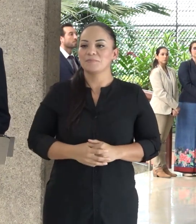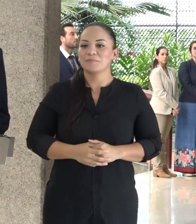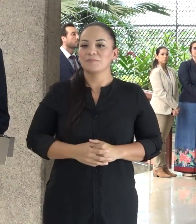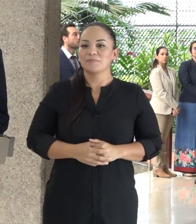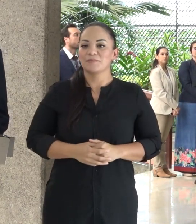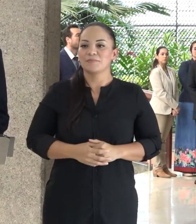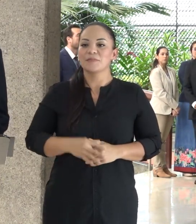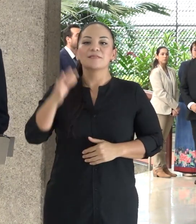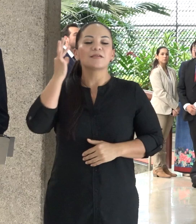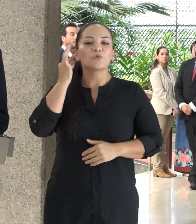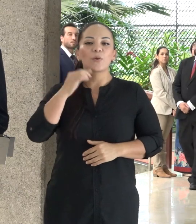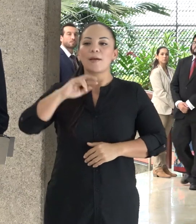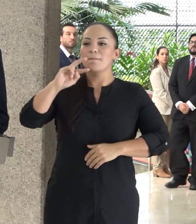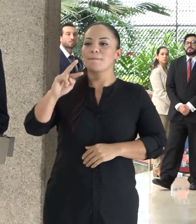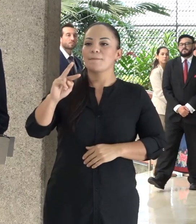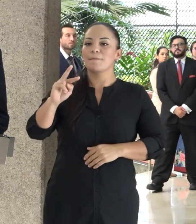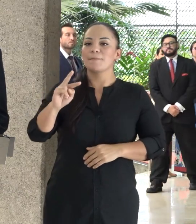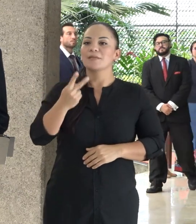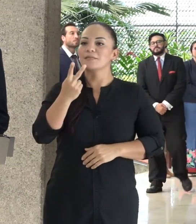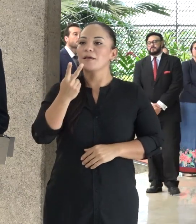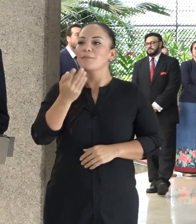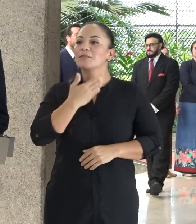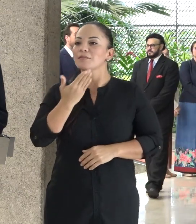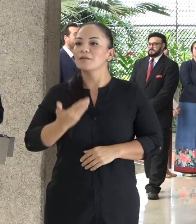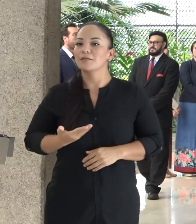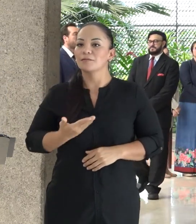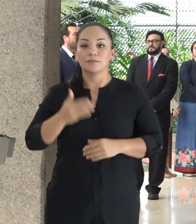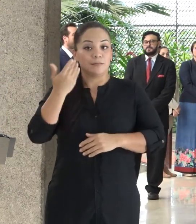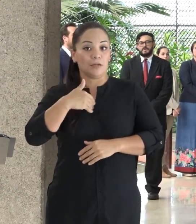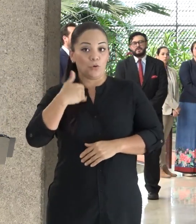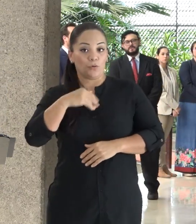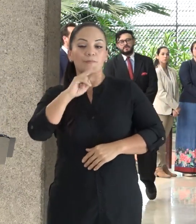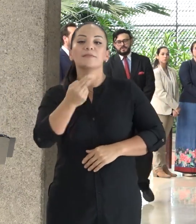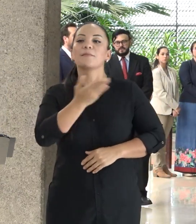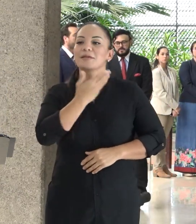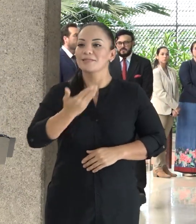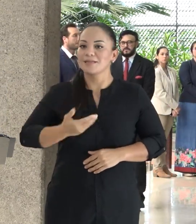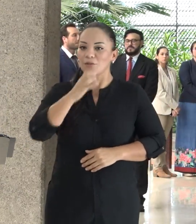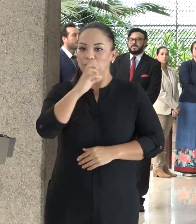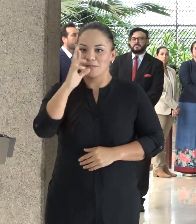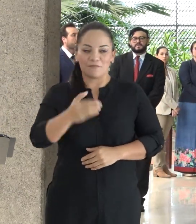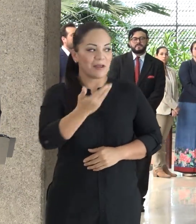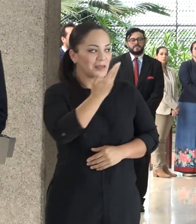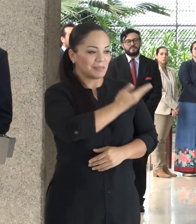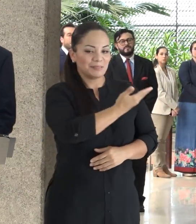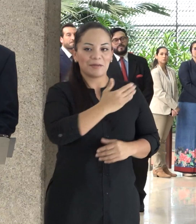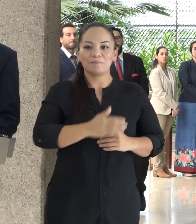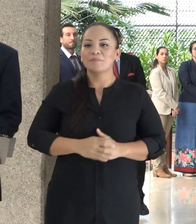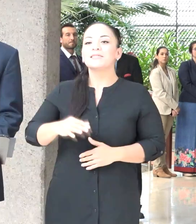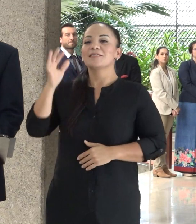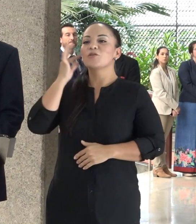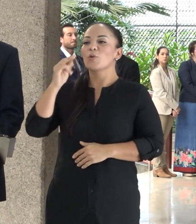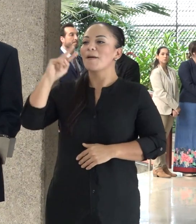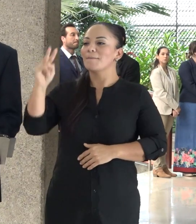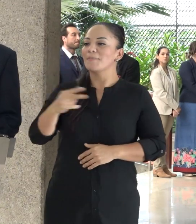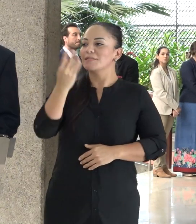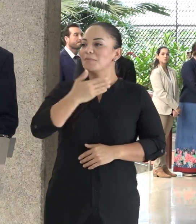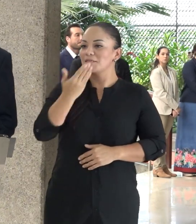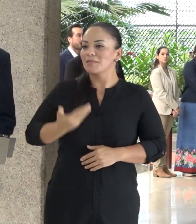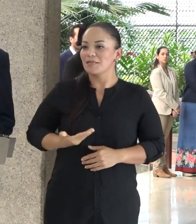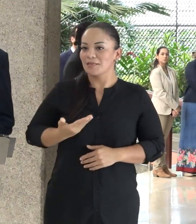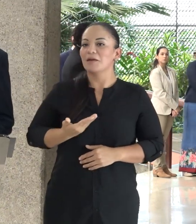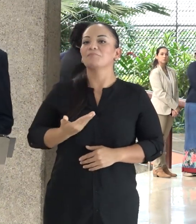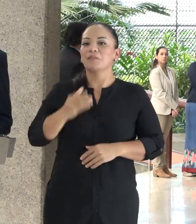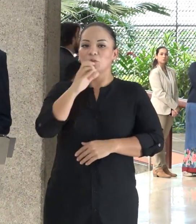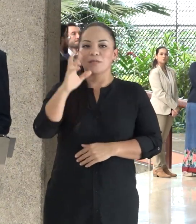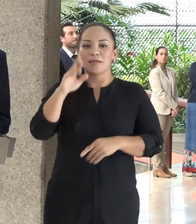señora vicepresidenta, señor vicepresidente de la República, está, señora vicepresidente de la República